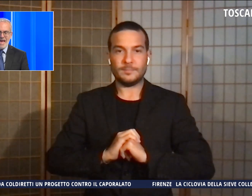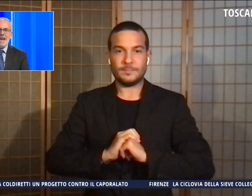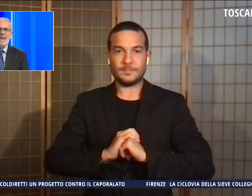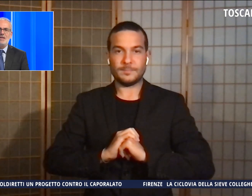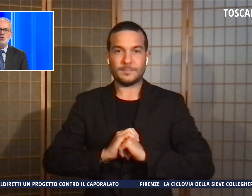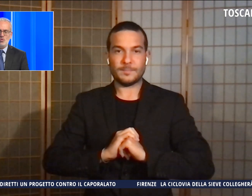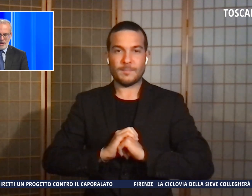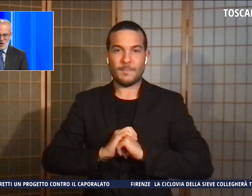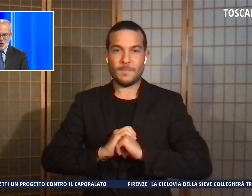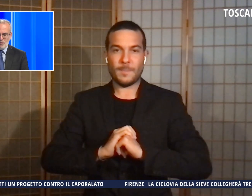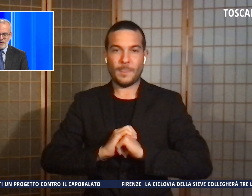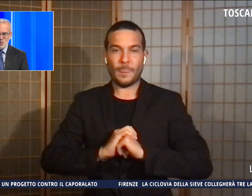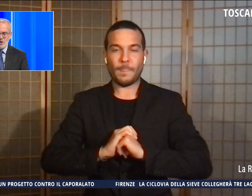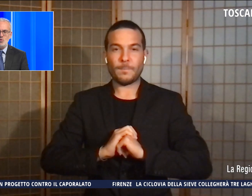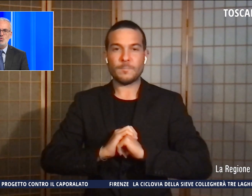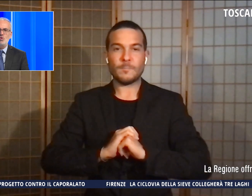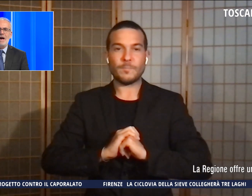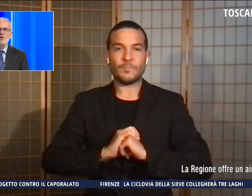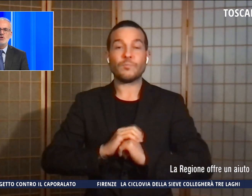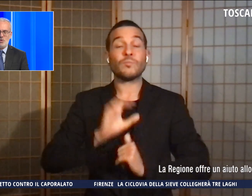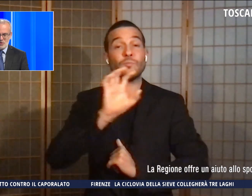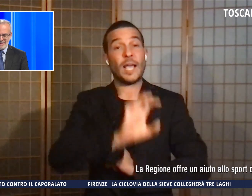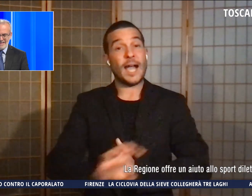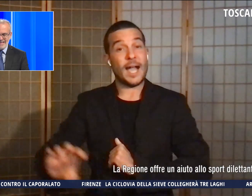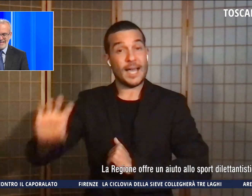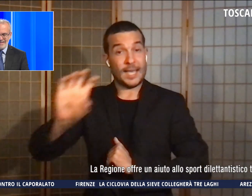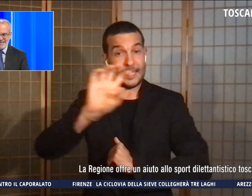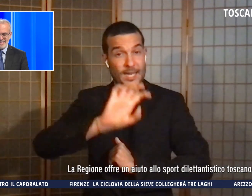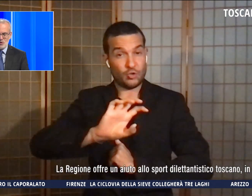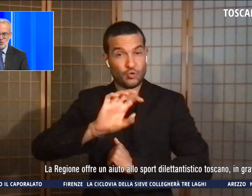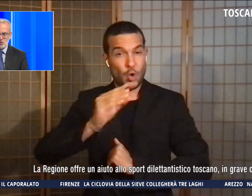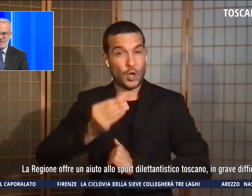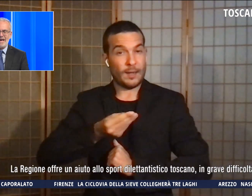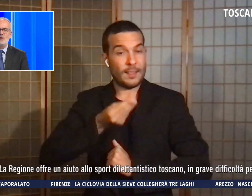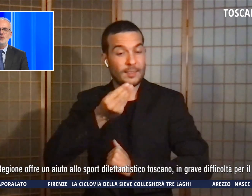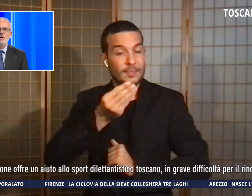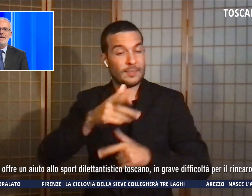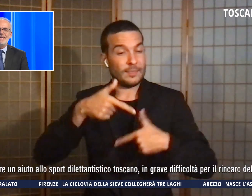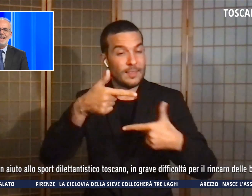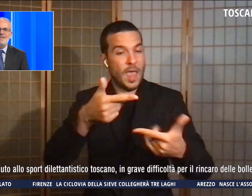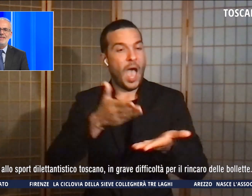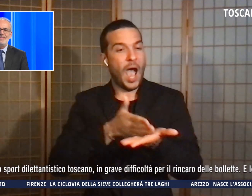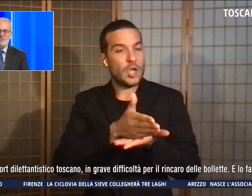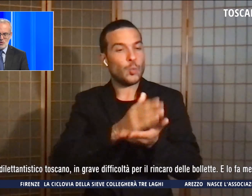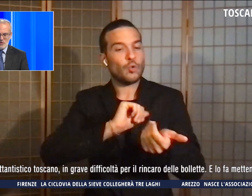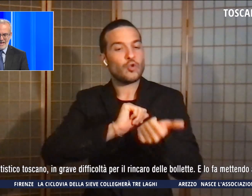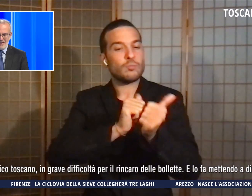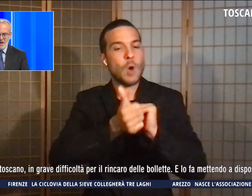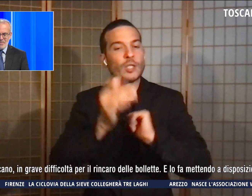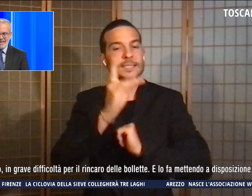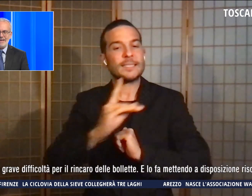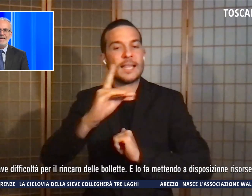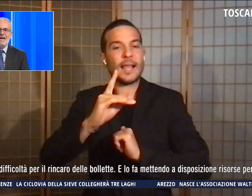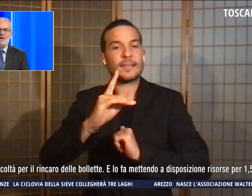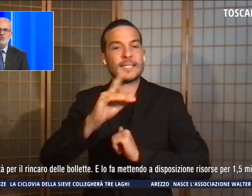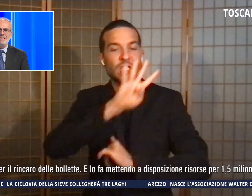La Regione offre un aiuto allo sport dilettantistico toscano in grave difficoltà